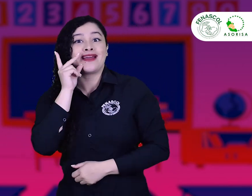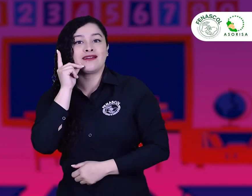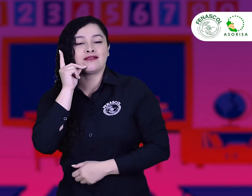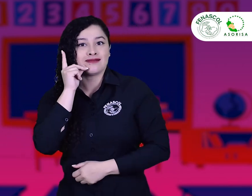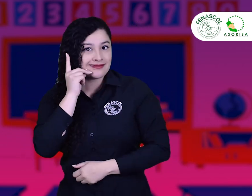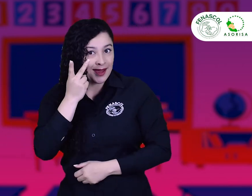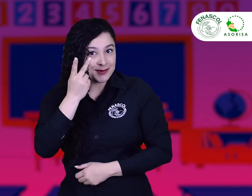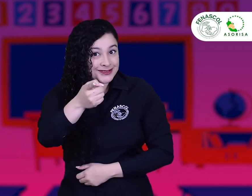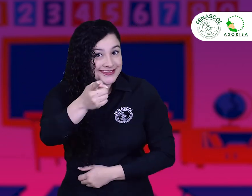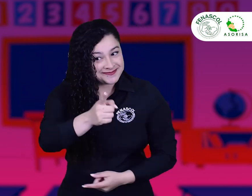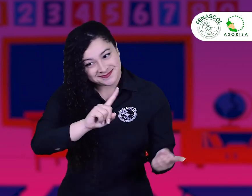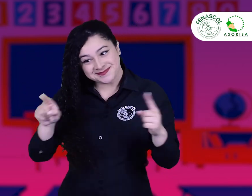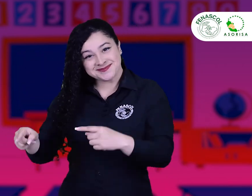será en Pereira. ¡Vamos!